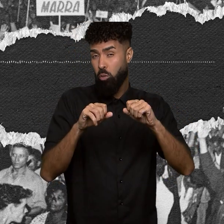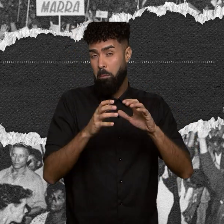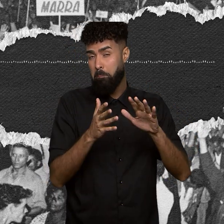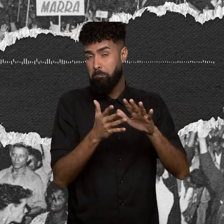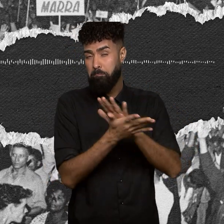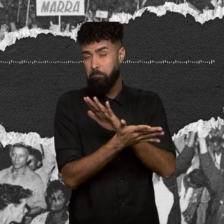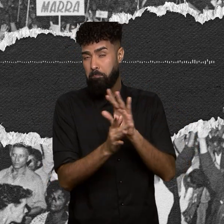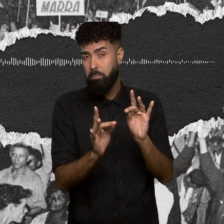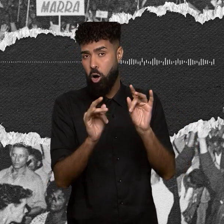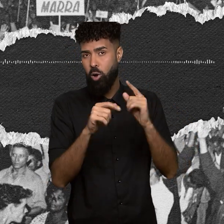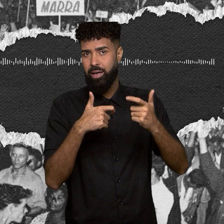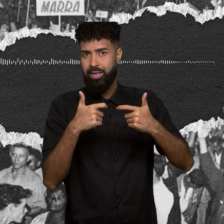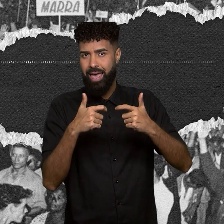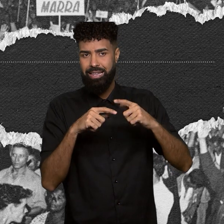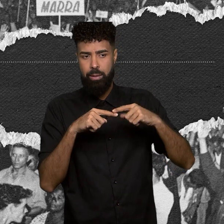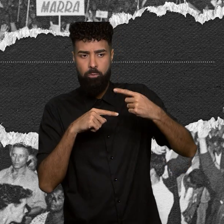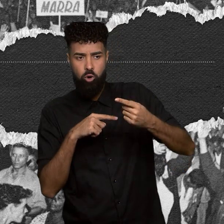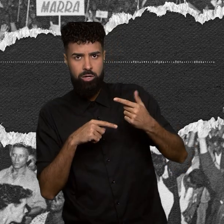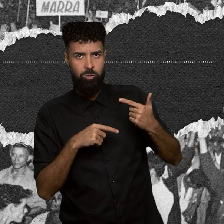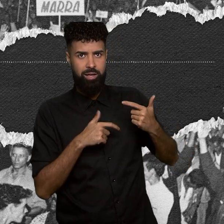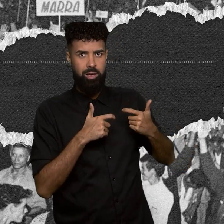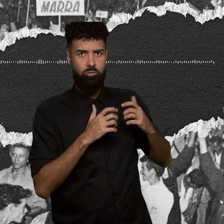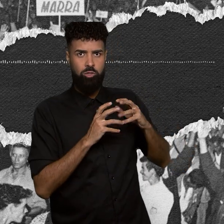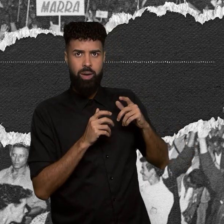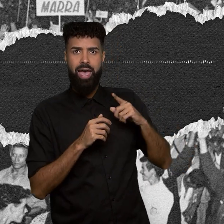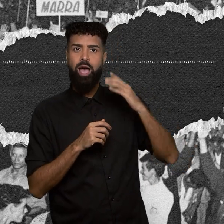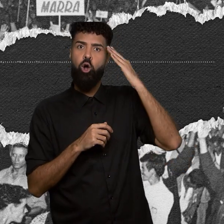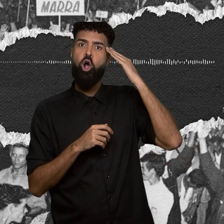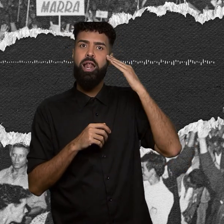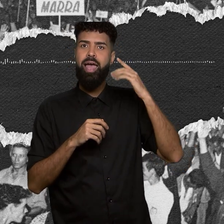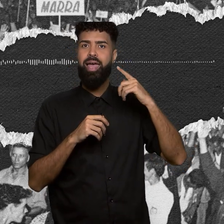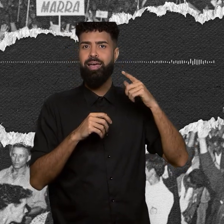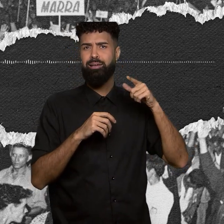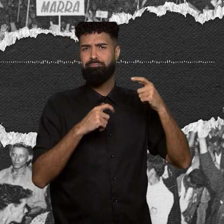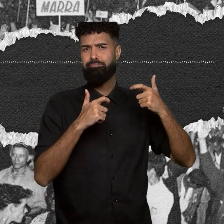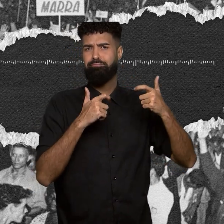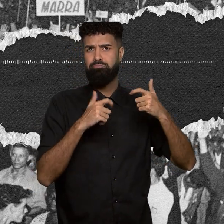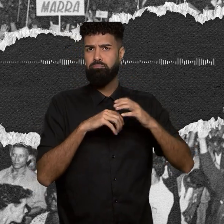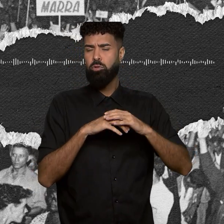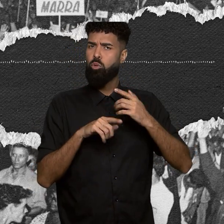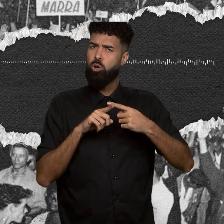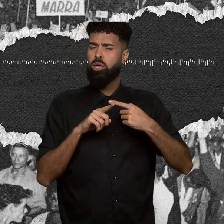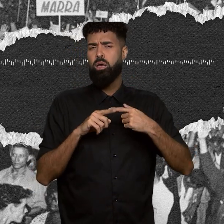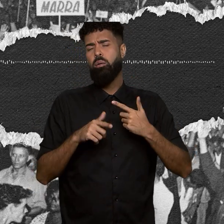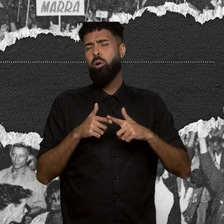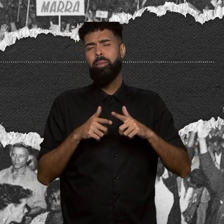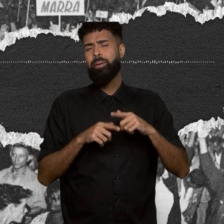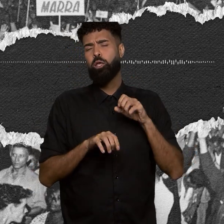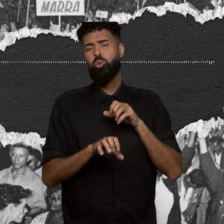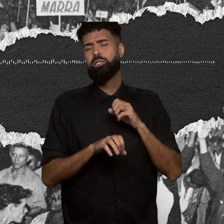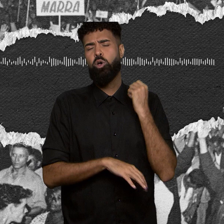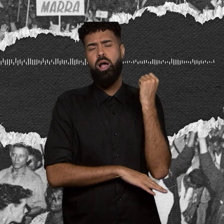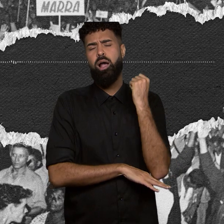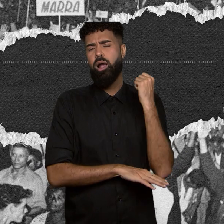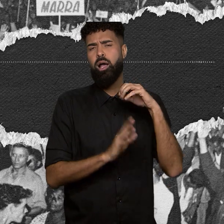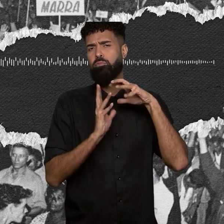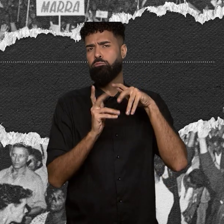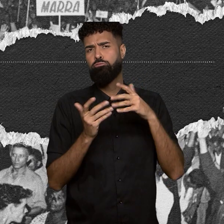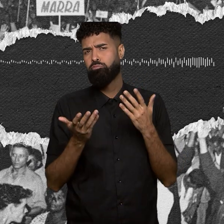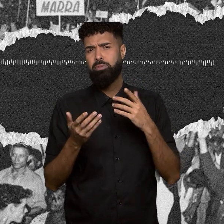seguiu a Segunda Guerra Mundial, que é a Coreia. Era um dos países que tinha um dos problemas de educação mais graves do mundo e de miséria. Porque